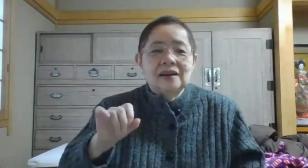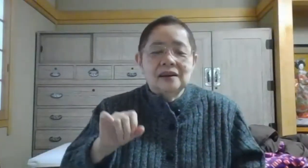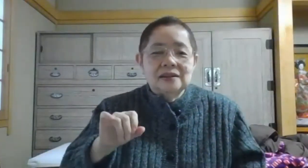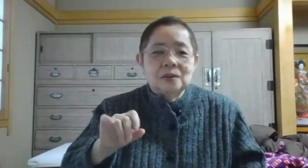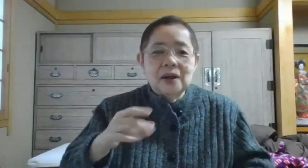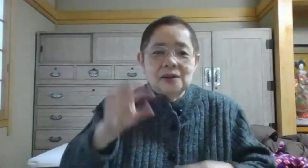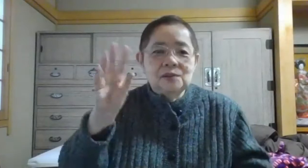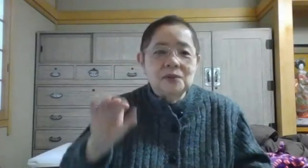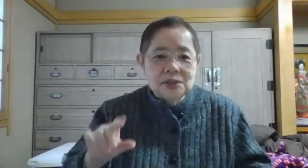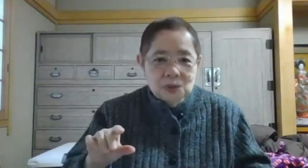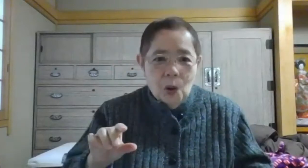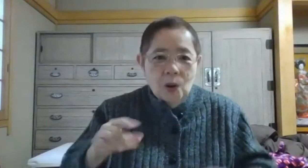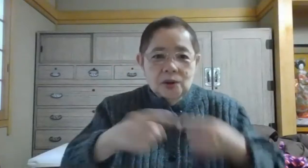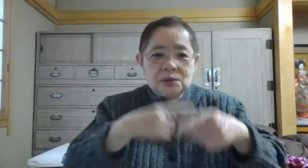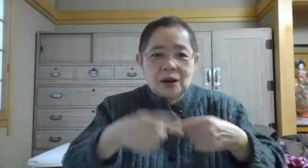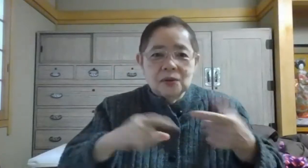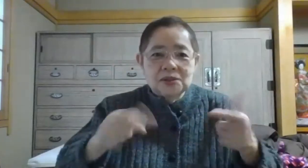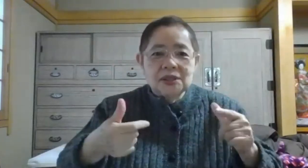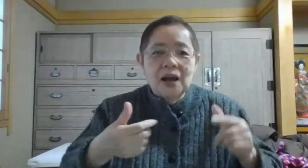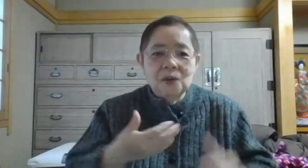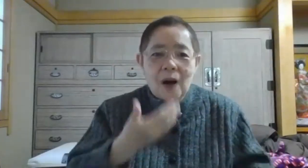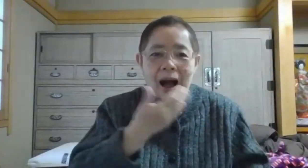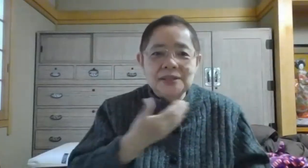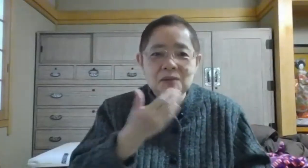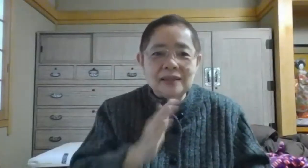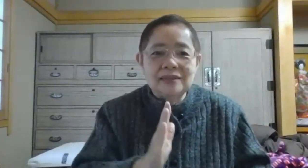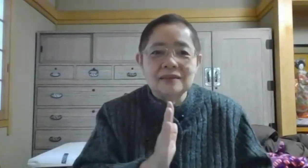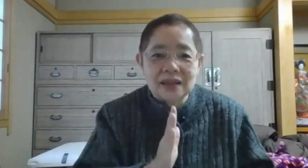これ指文字と手話の違いを味わってください